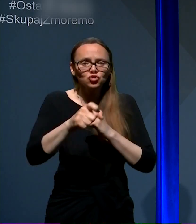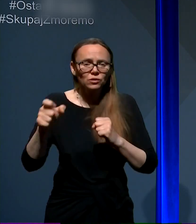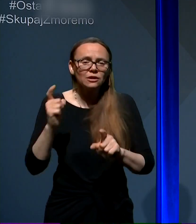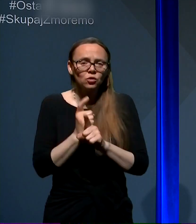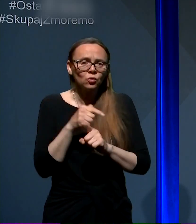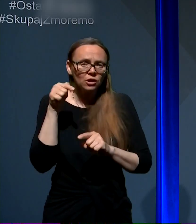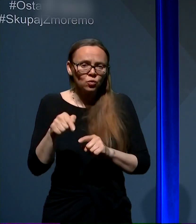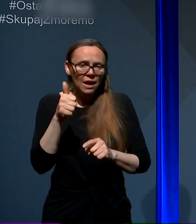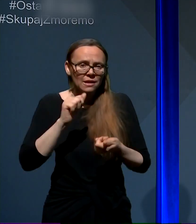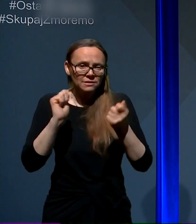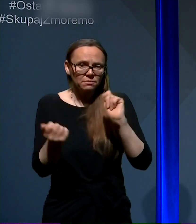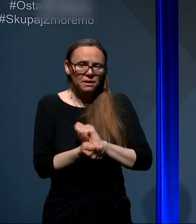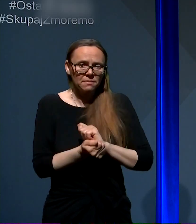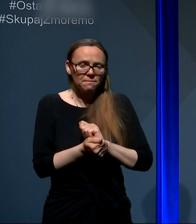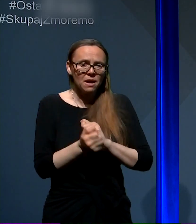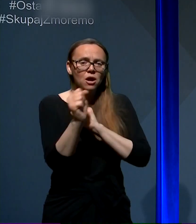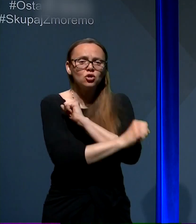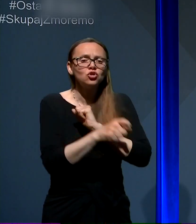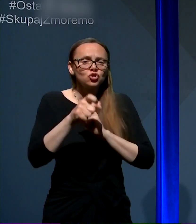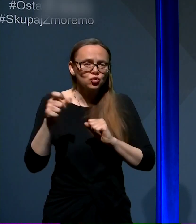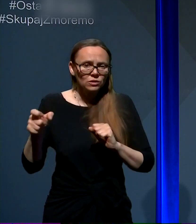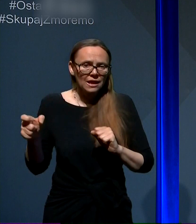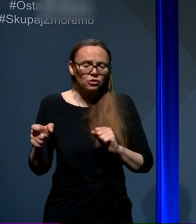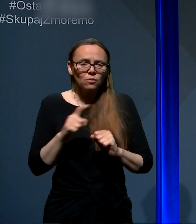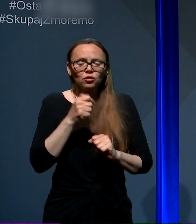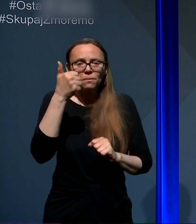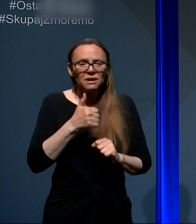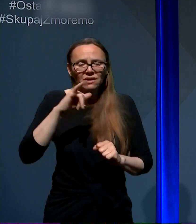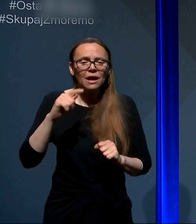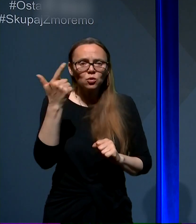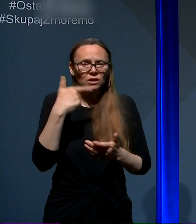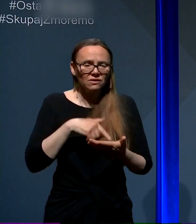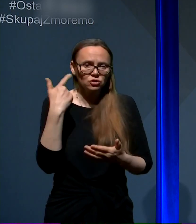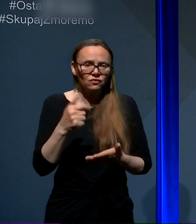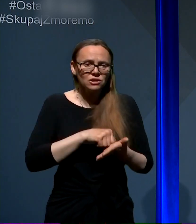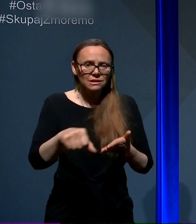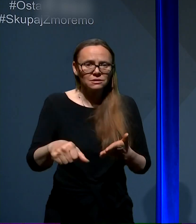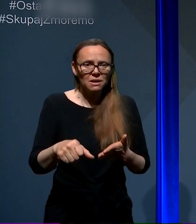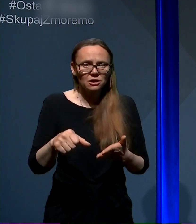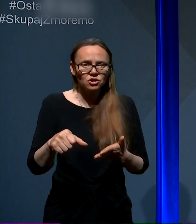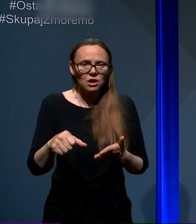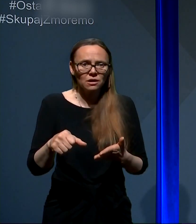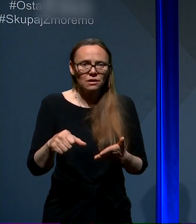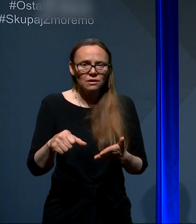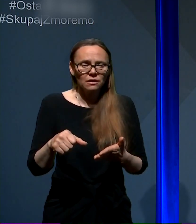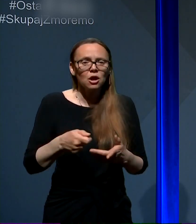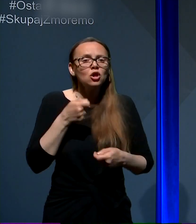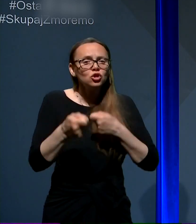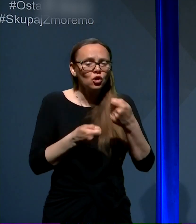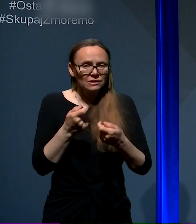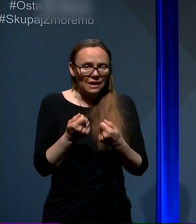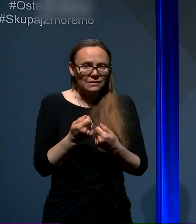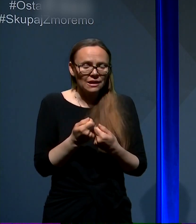tudi dovedena ena sprememba. Torej, študentom se do 1. julija 2020 izplača dodatek,